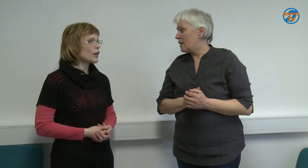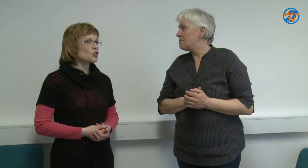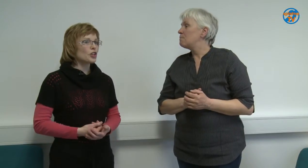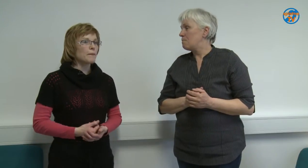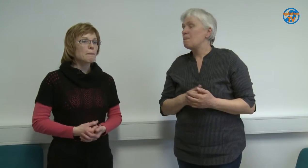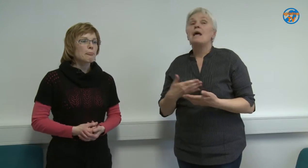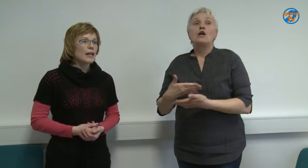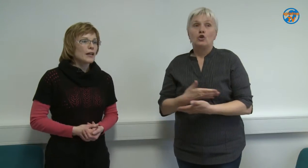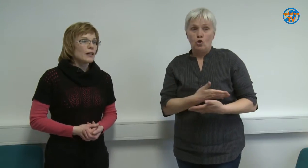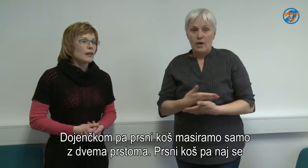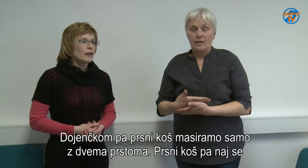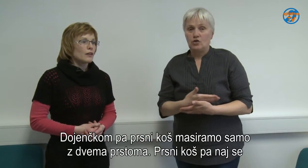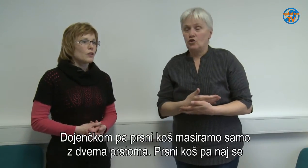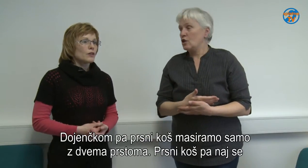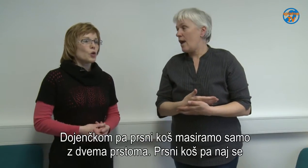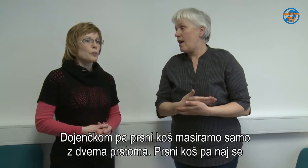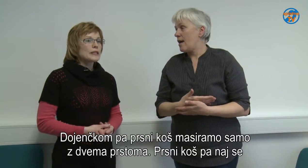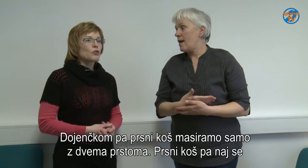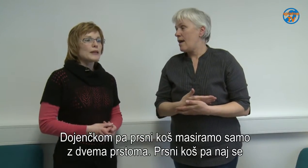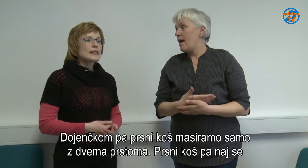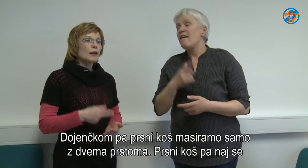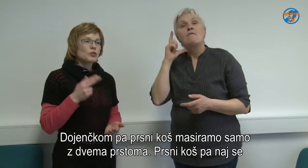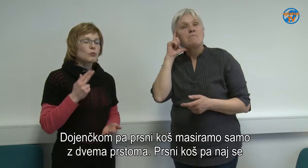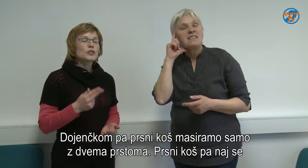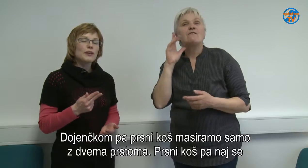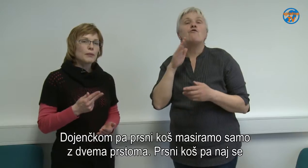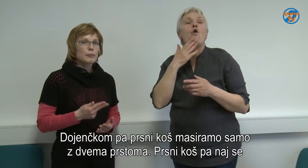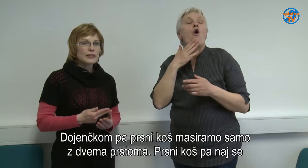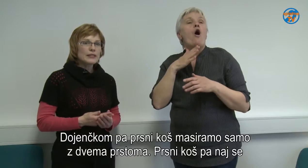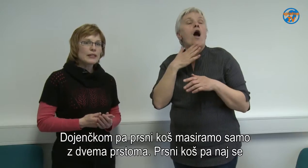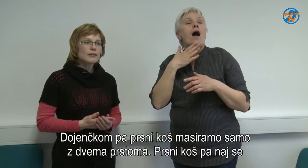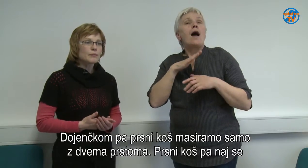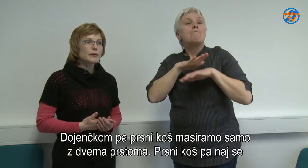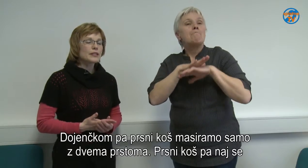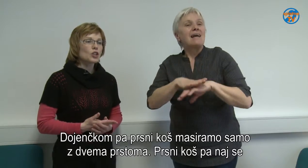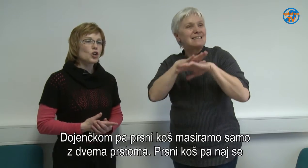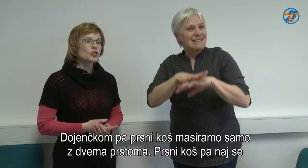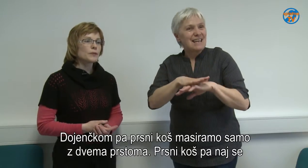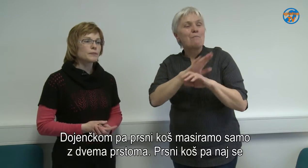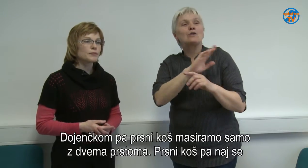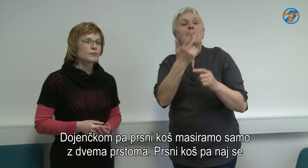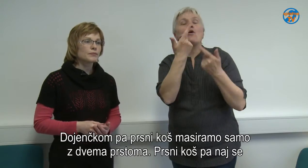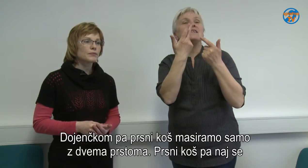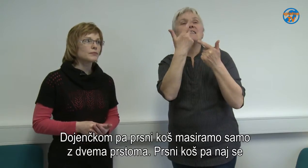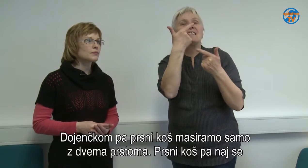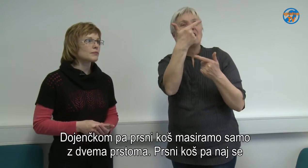dojenčke. V bistvu masiramo samo z dvemi prsti prsni koš.